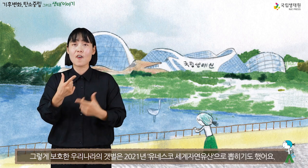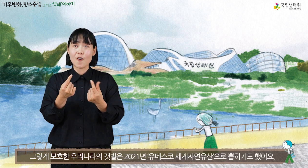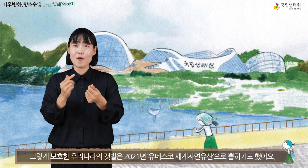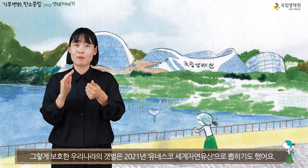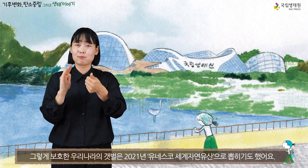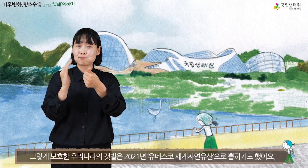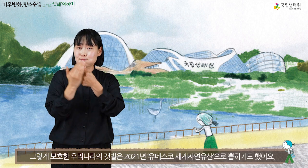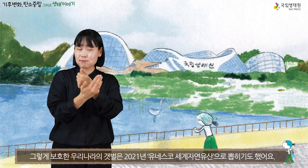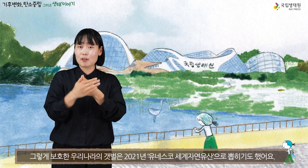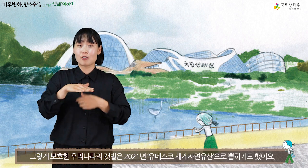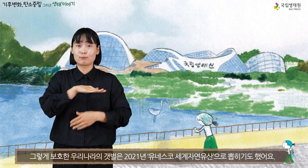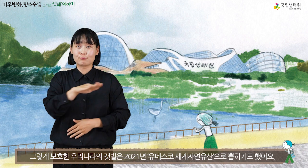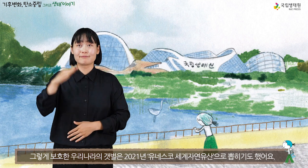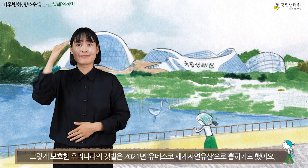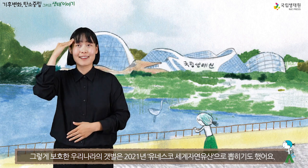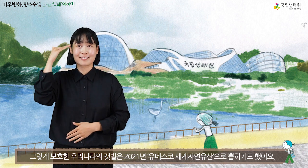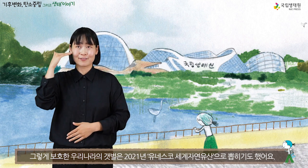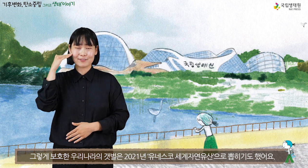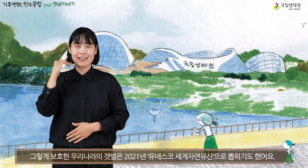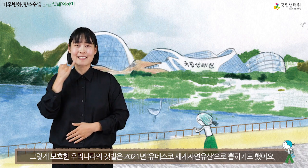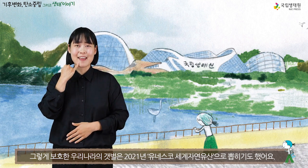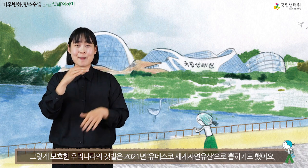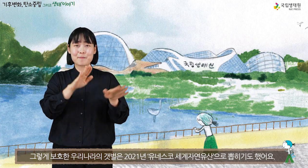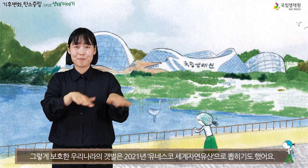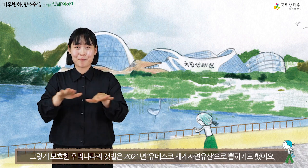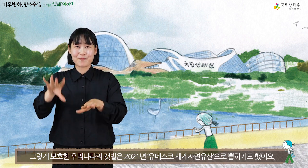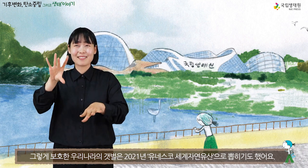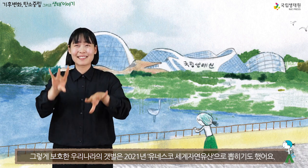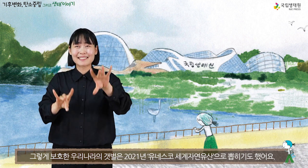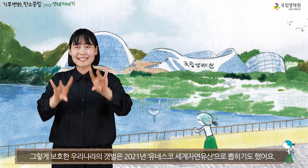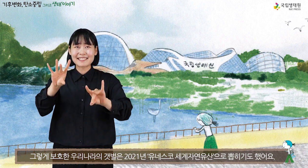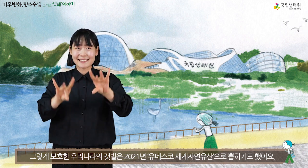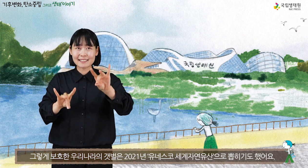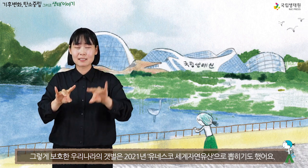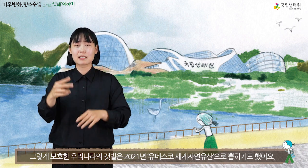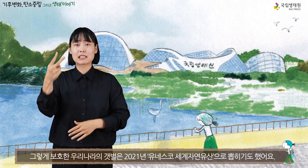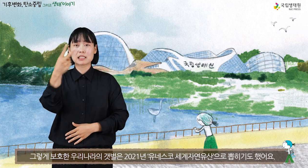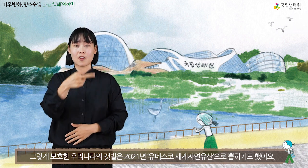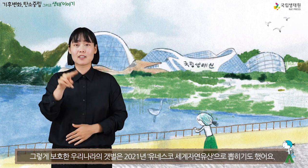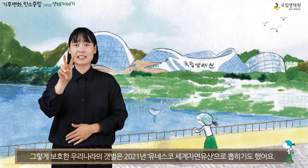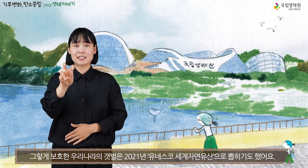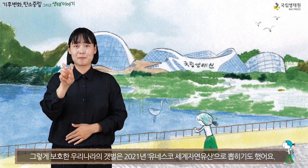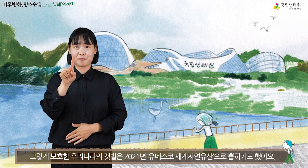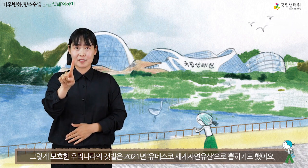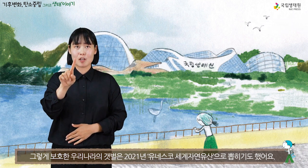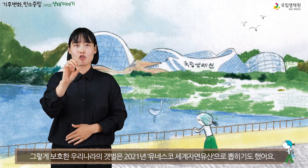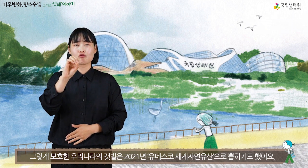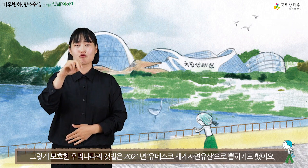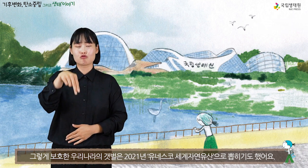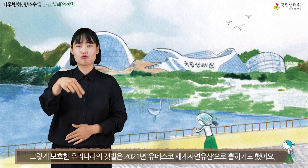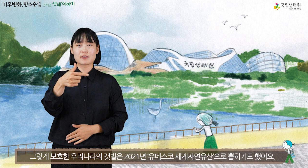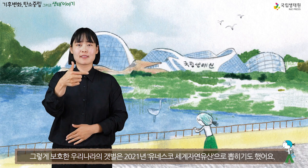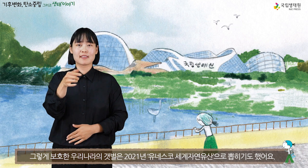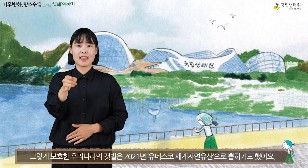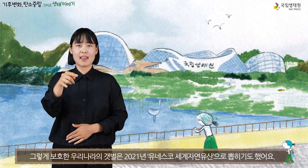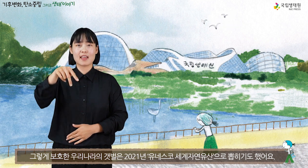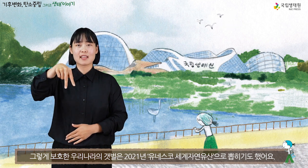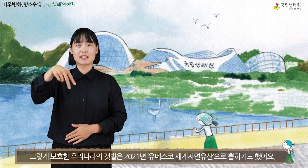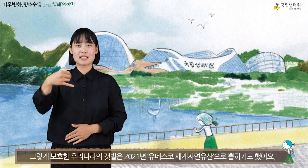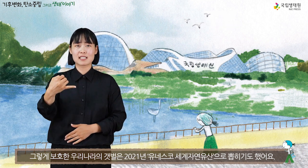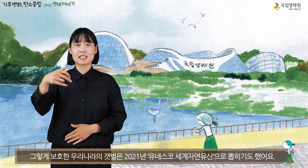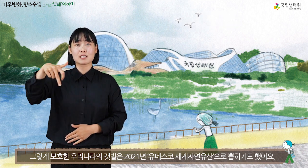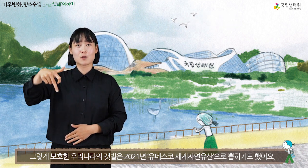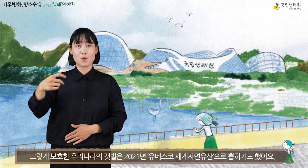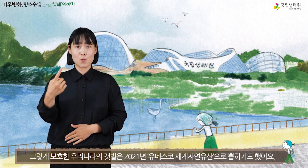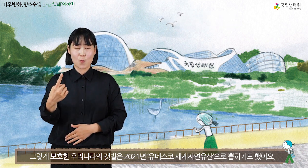그렇게 보호한 우리나라의 갯벌은 2021년 유네스코 세계자연유산으로 뽑히기도